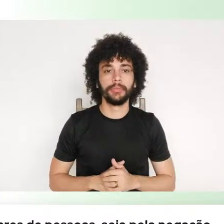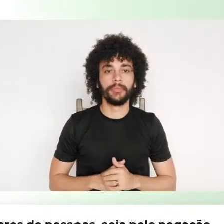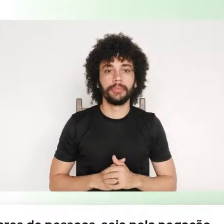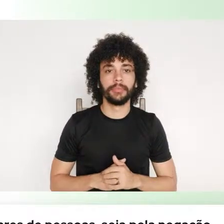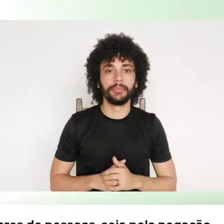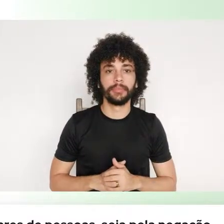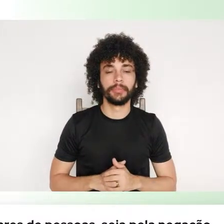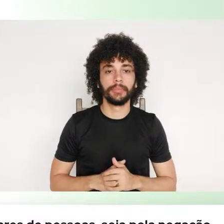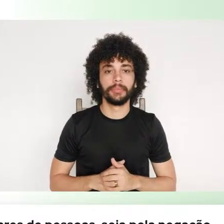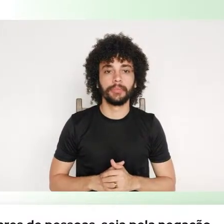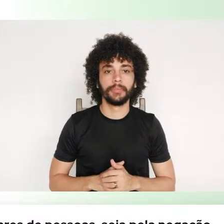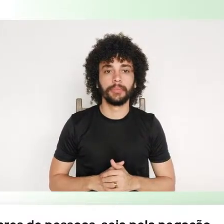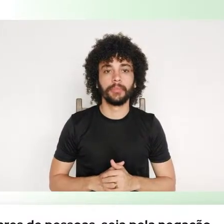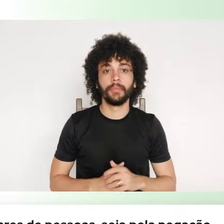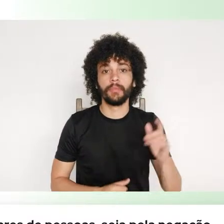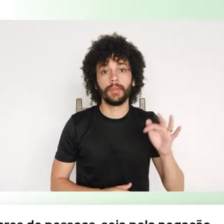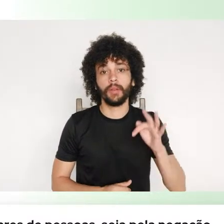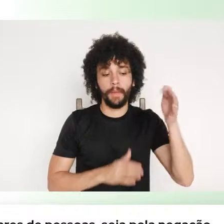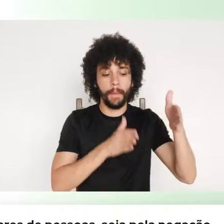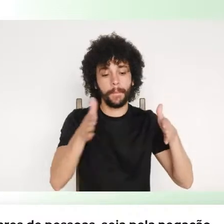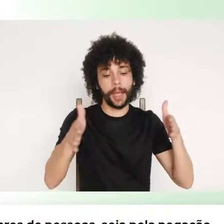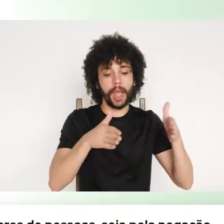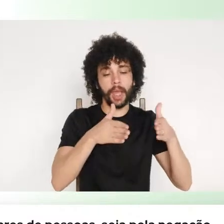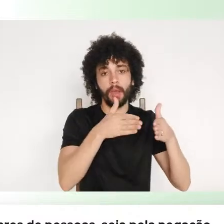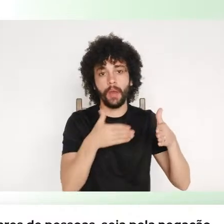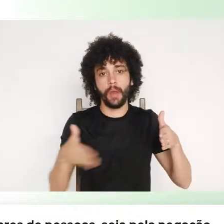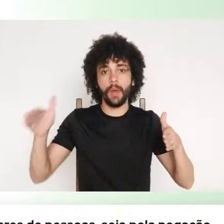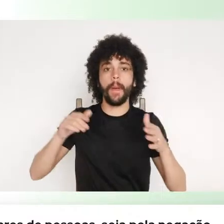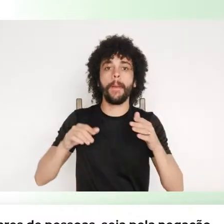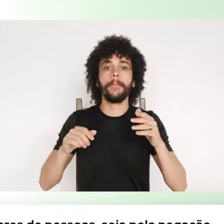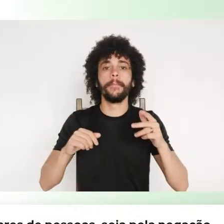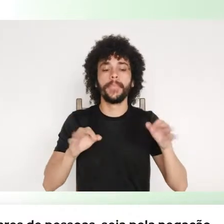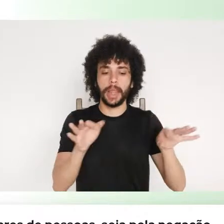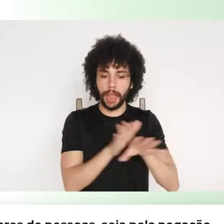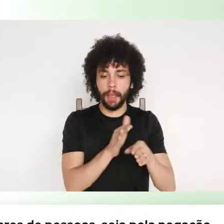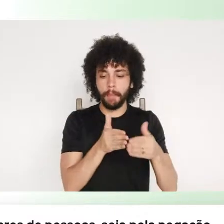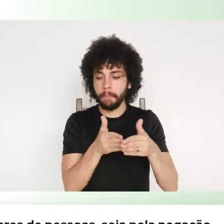futuro pós-pandemia vai ser um futuro mais